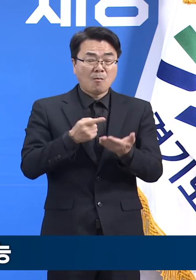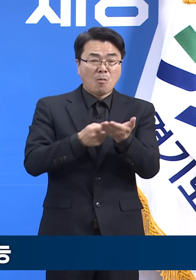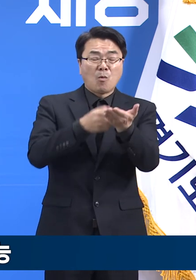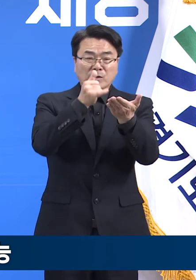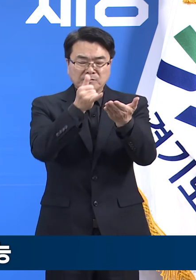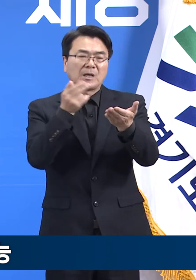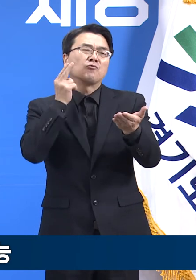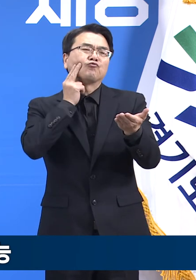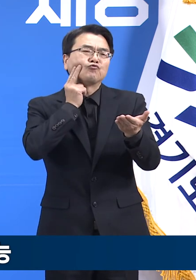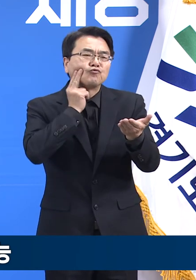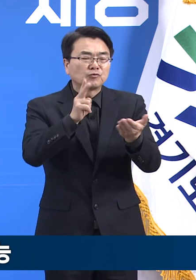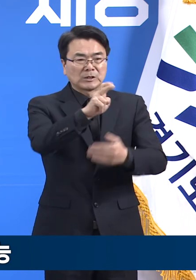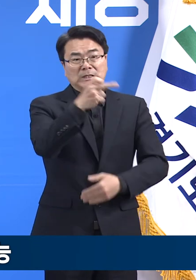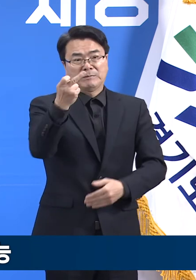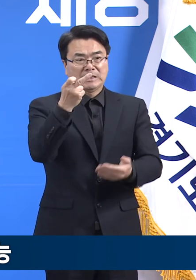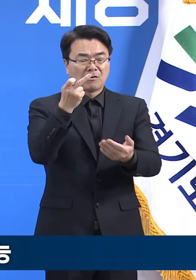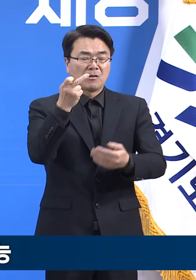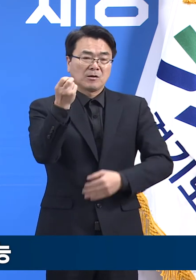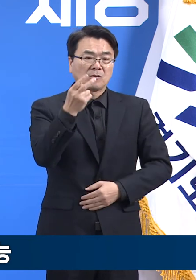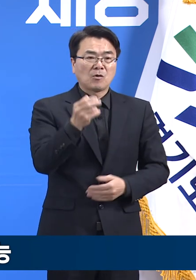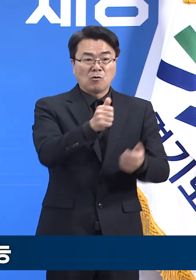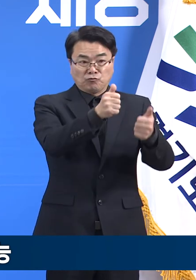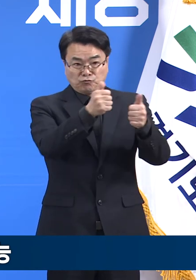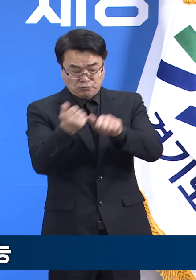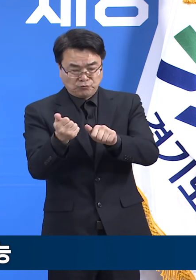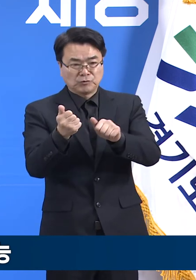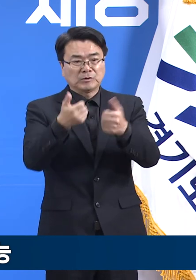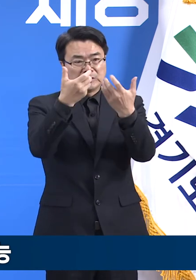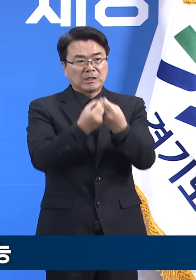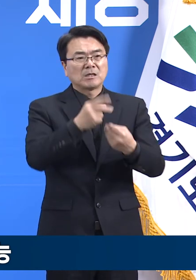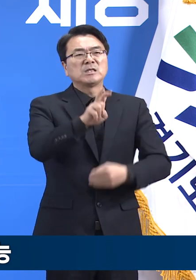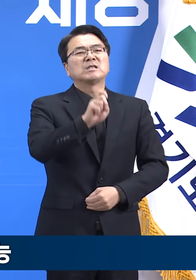12건, 사망 사례는 총 21건 보고되었습니다.